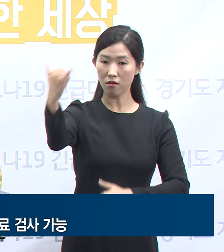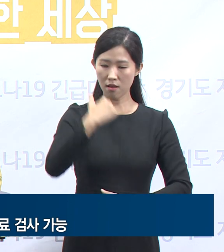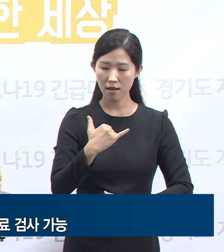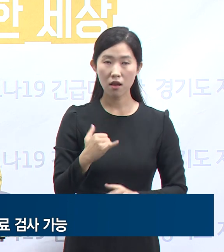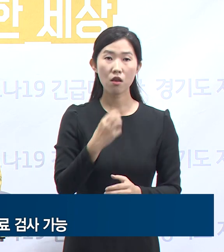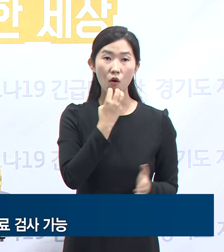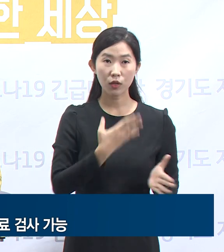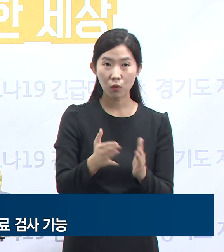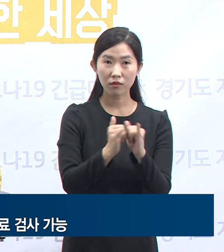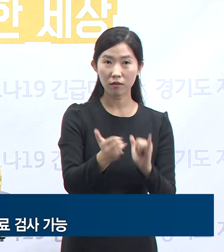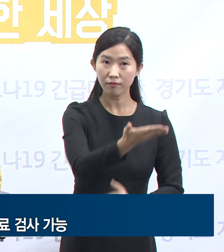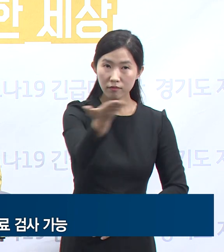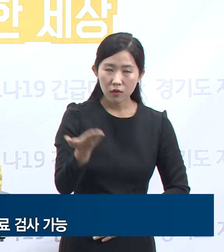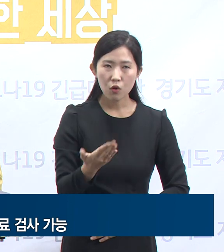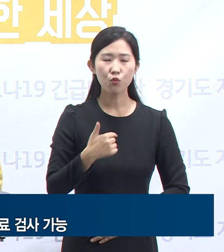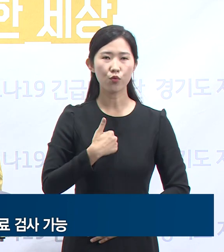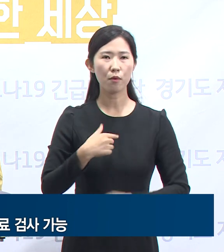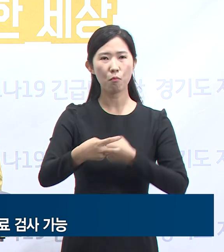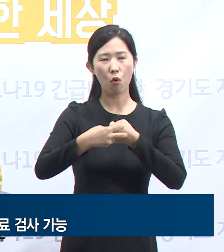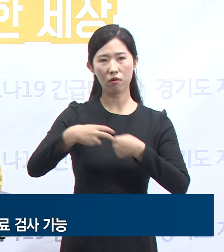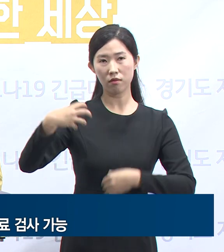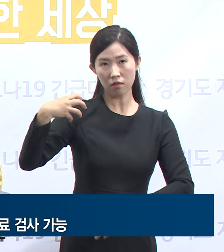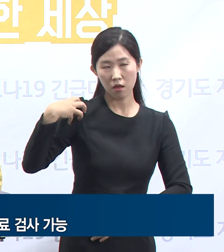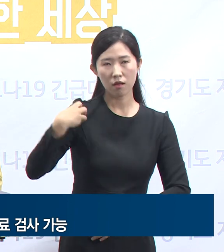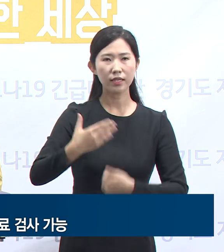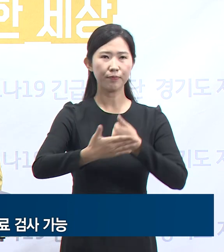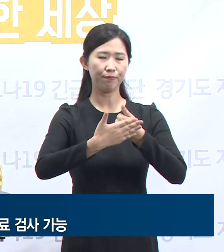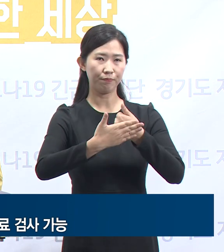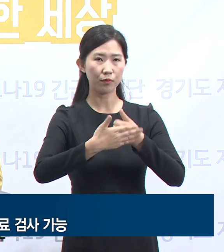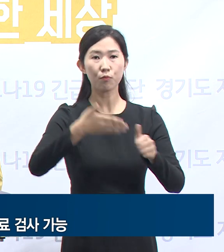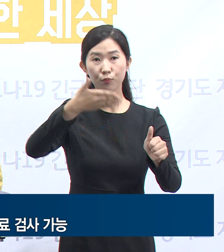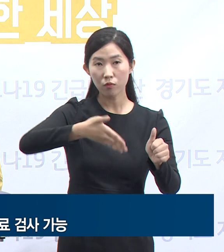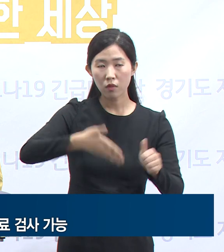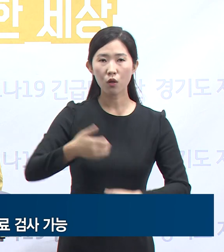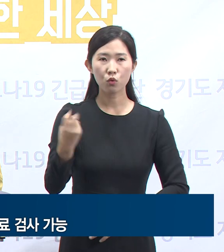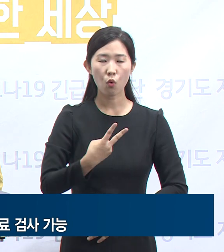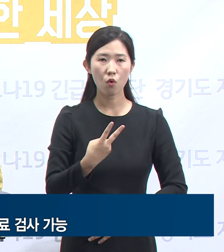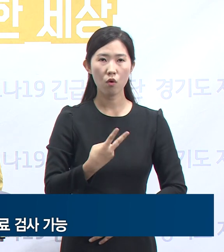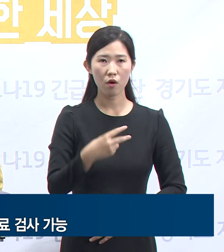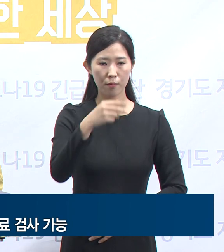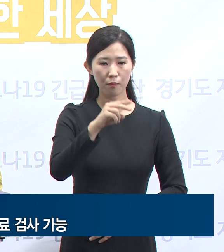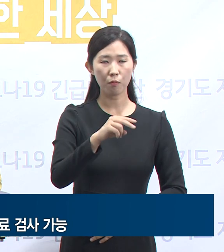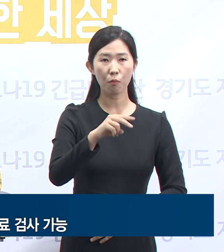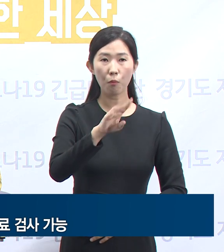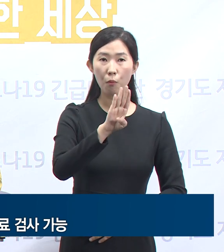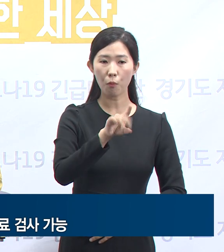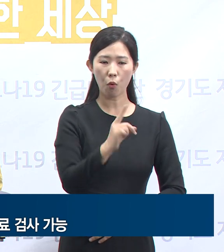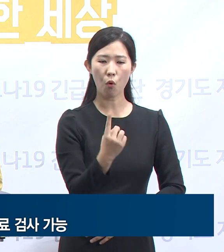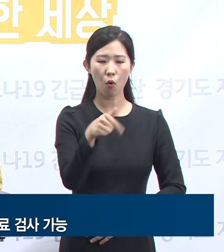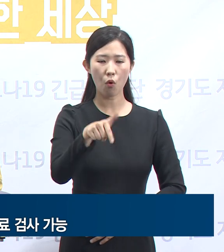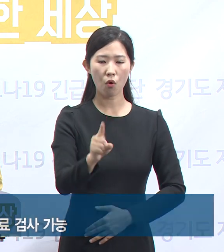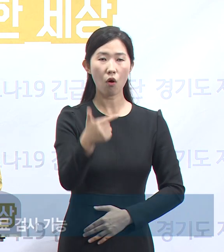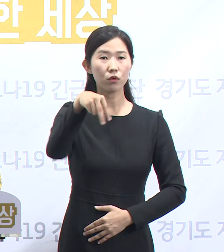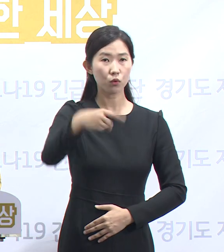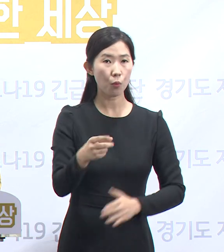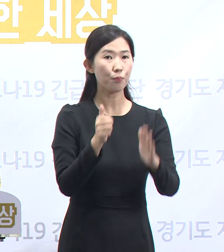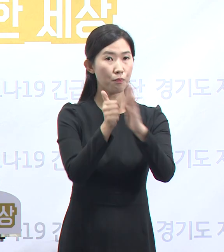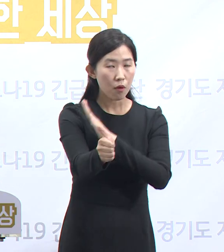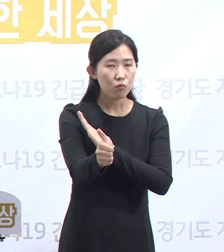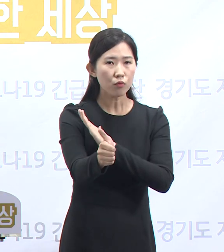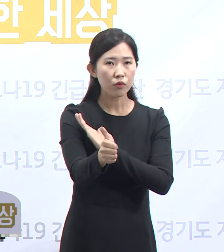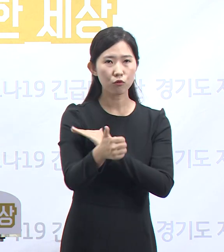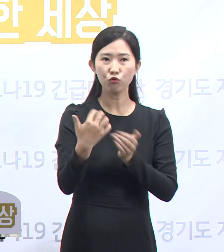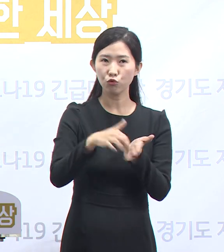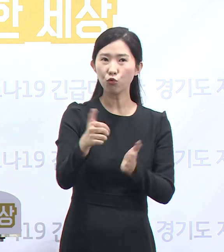및 방역당국의 조치에 협조하여 주시고 도내 50개 보건소, 선별윤료소 등을 방문하셔서 무료 검사를 받으시기 바랍니다.